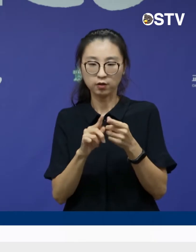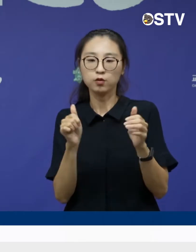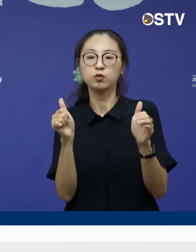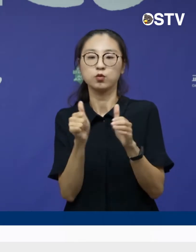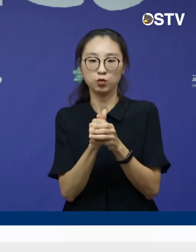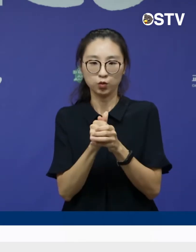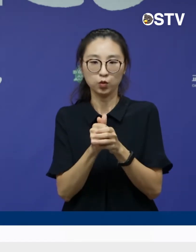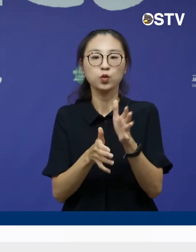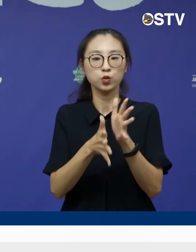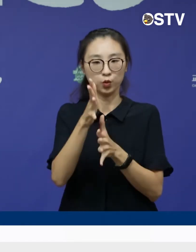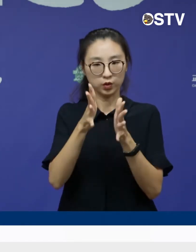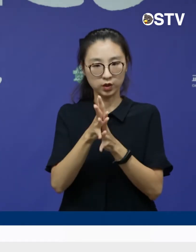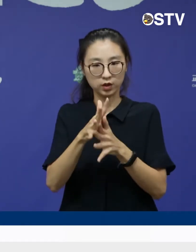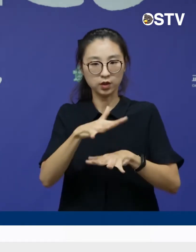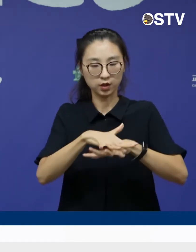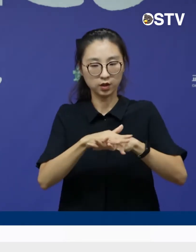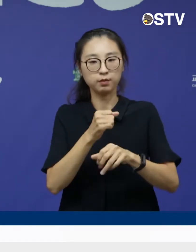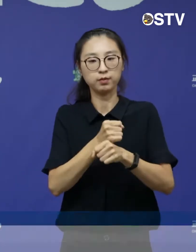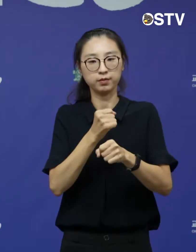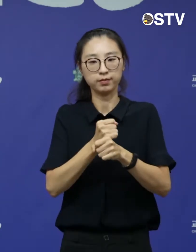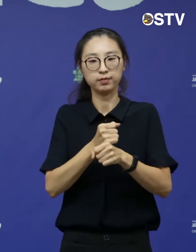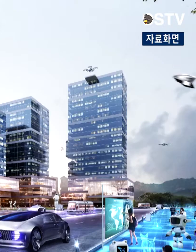도시로 조성하게 됩니다.